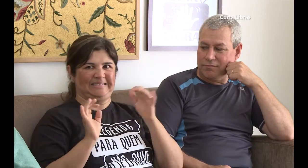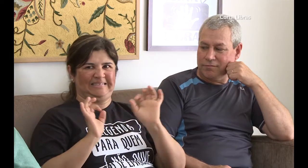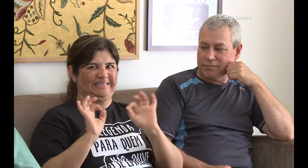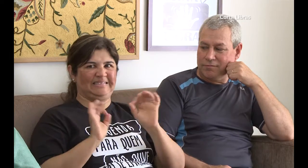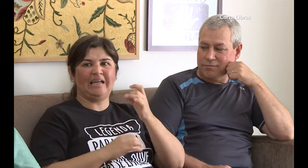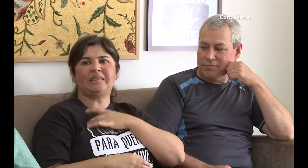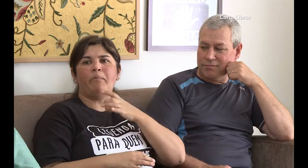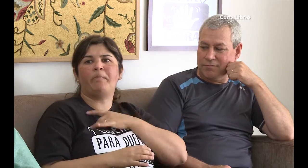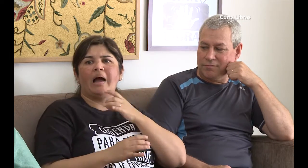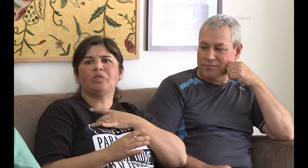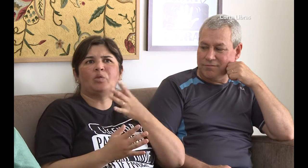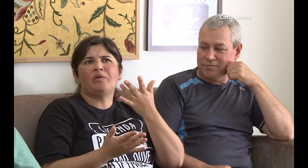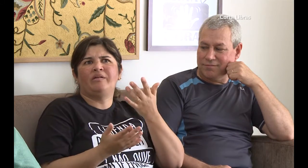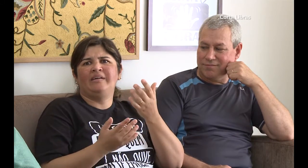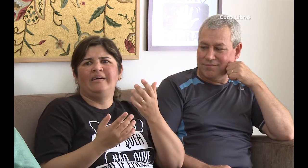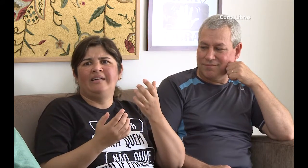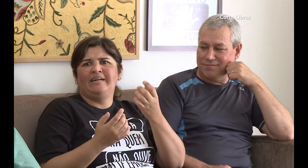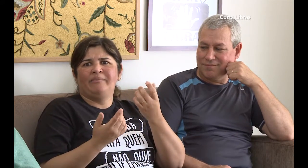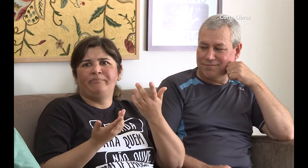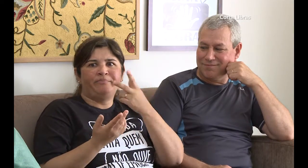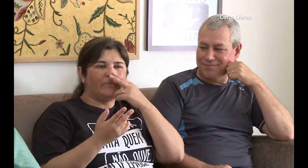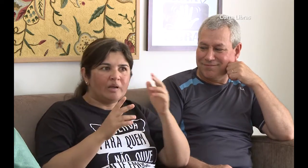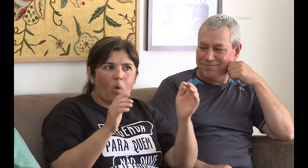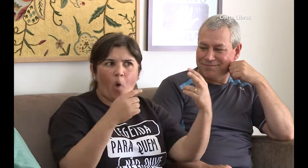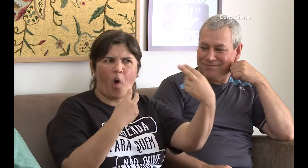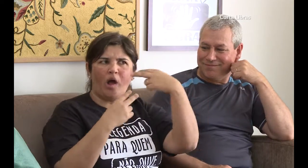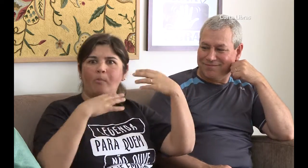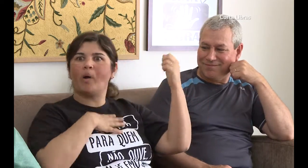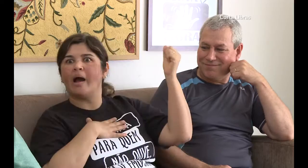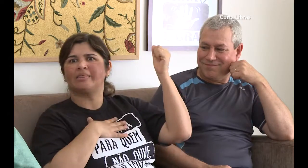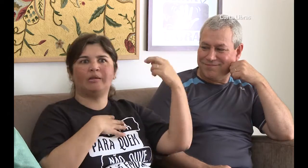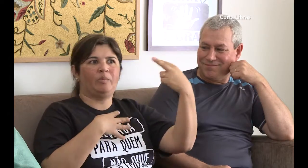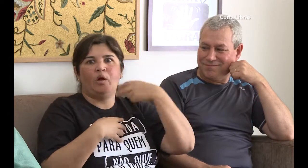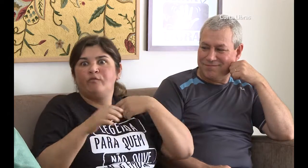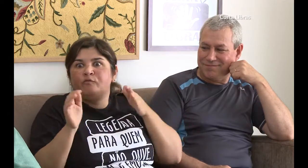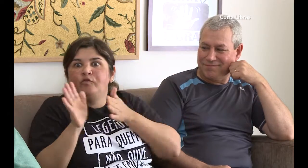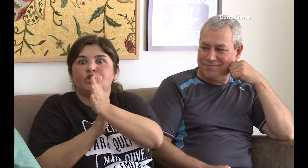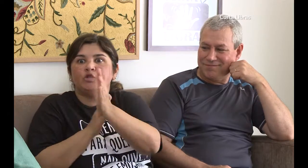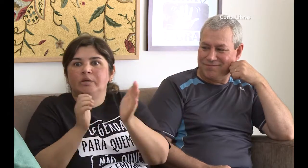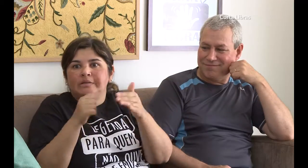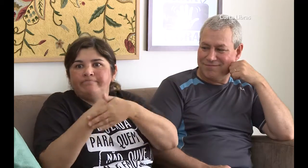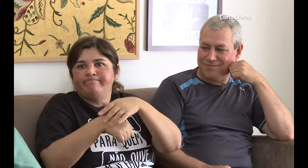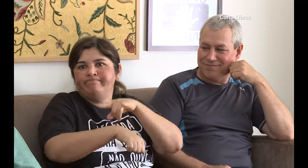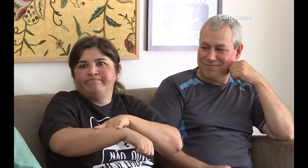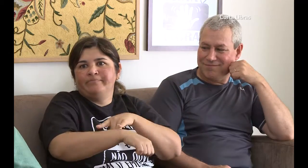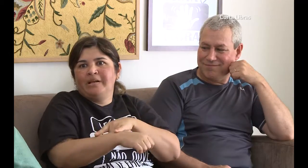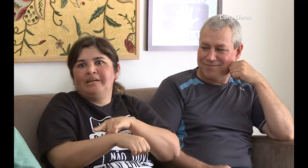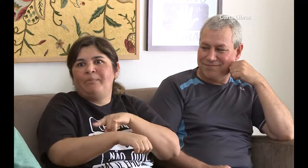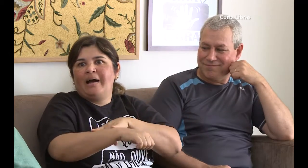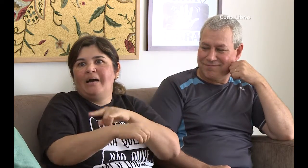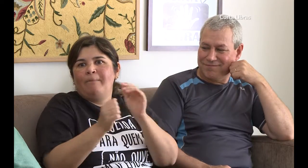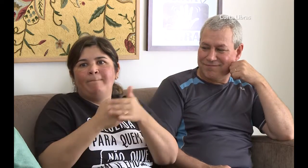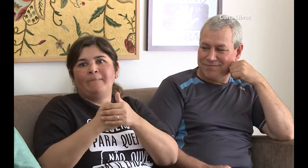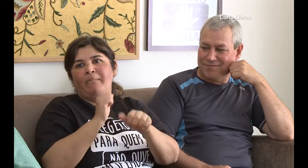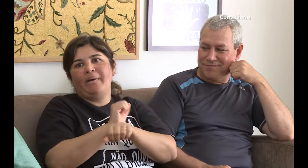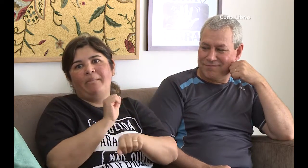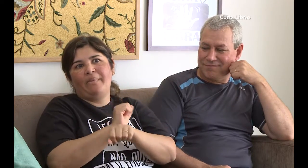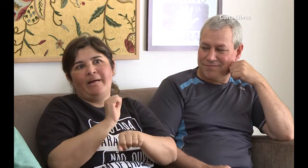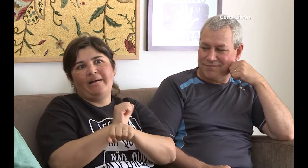percebia que alguém ficava me olhando para me convidar para dançar, eu fugia. Eu me escondia no banheiro, eu ficava em outro lugar esperando.